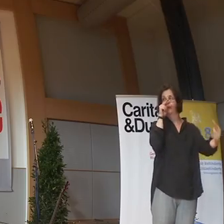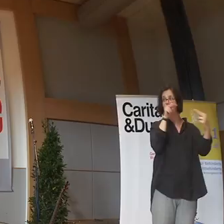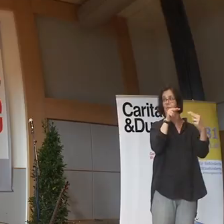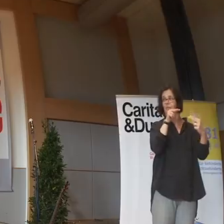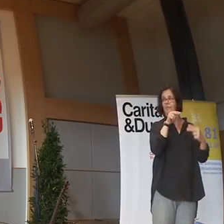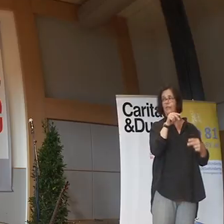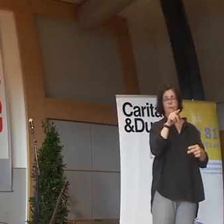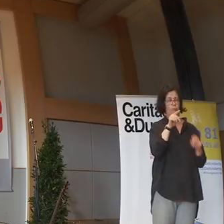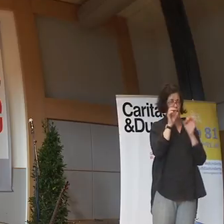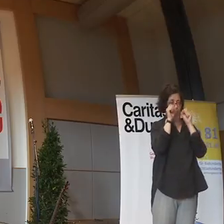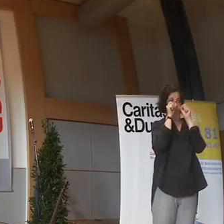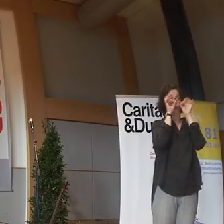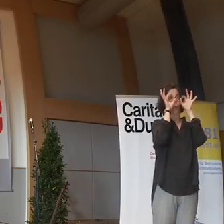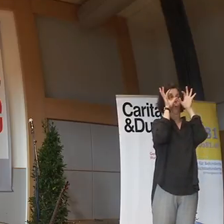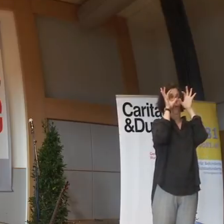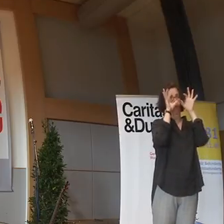Tritt der riesen Augen.